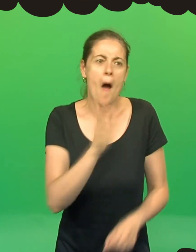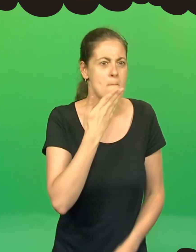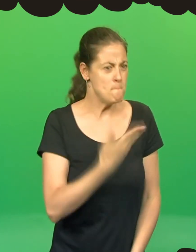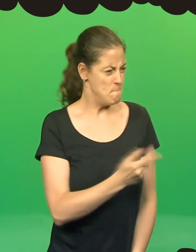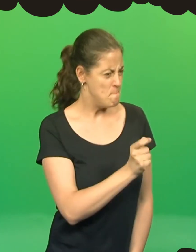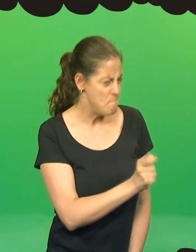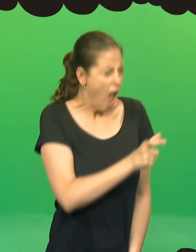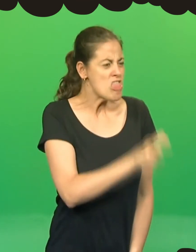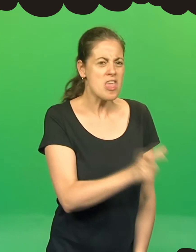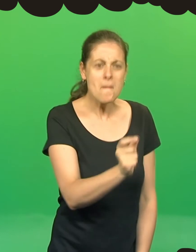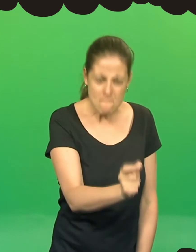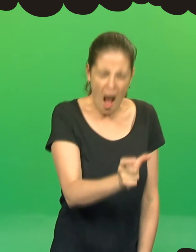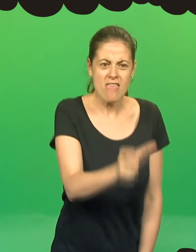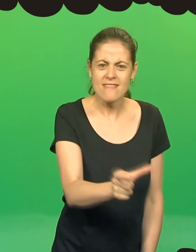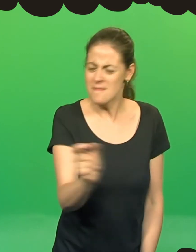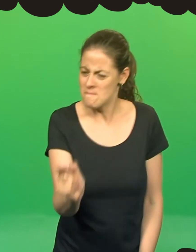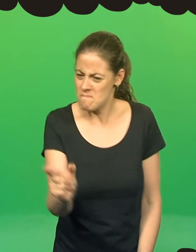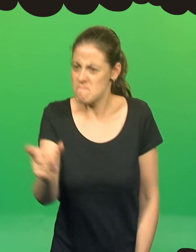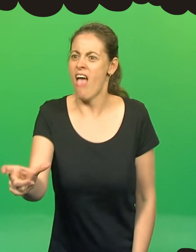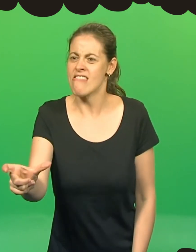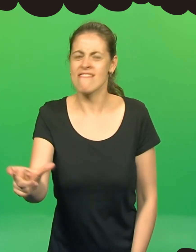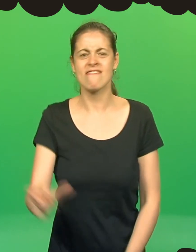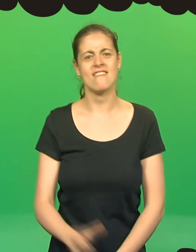As lagartas estavam enormes.